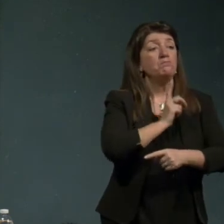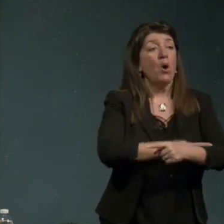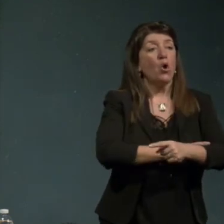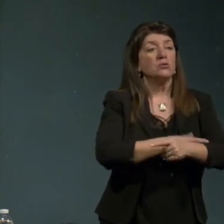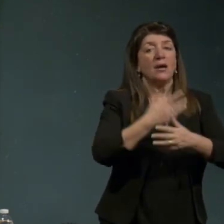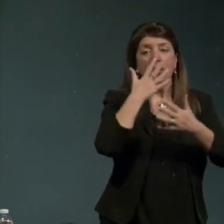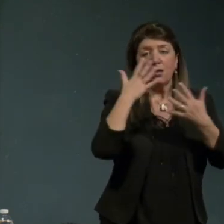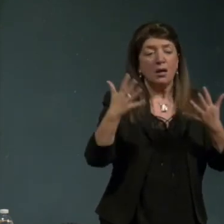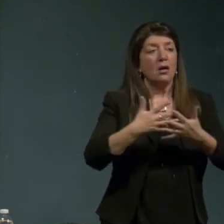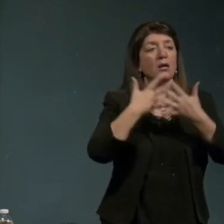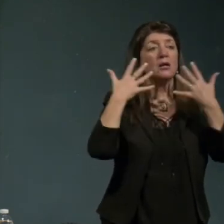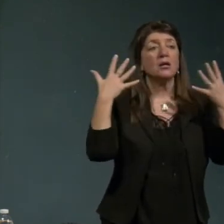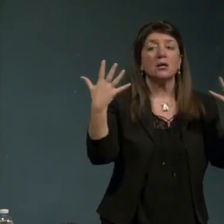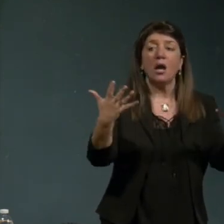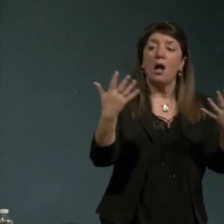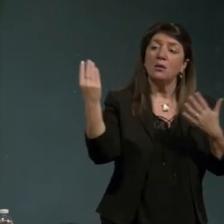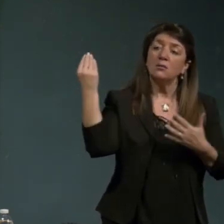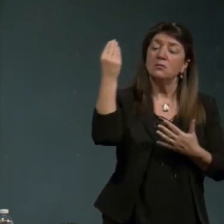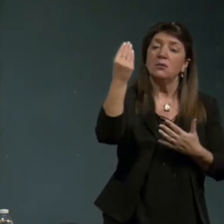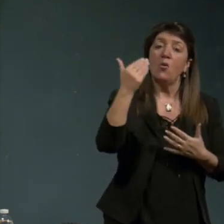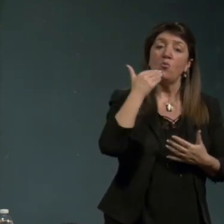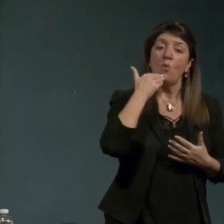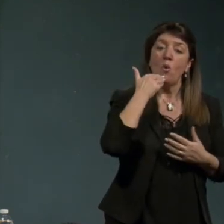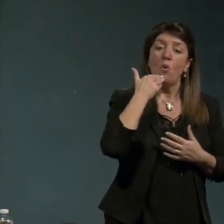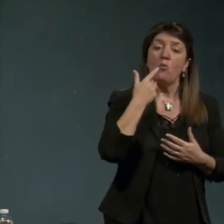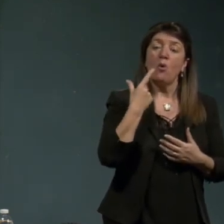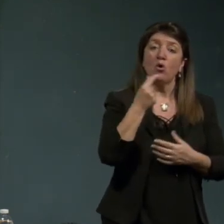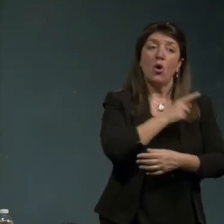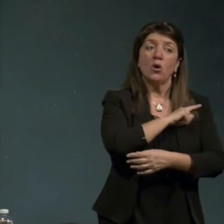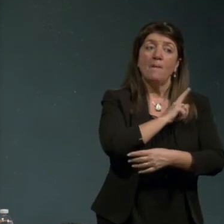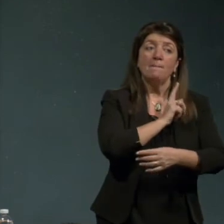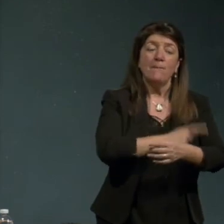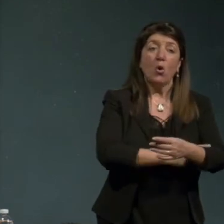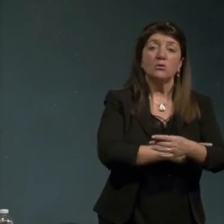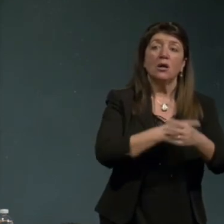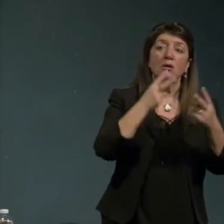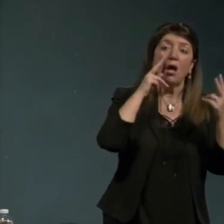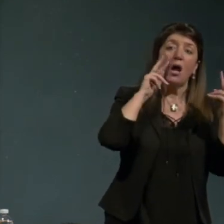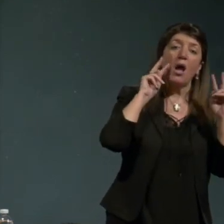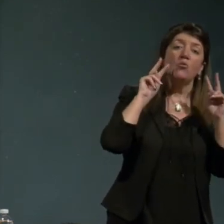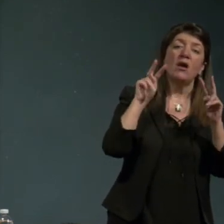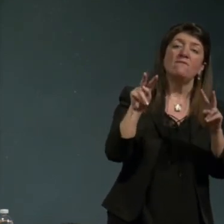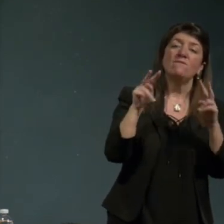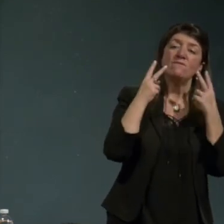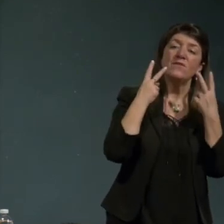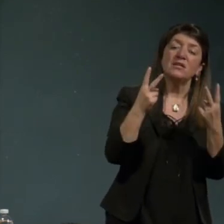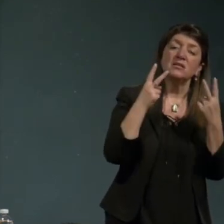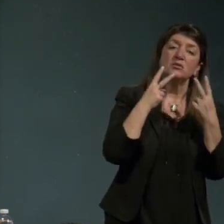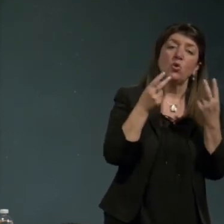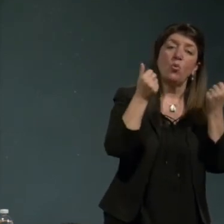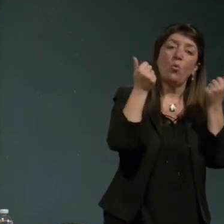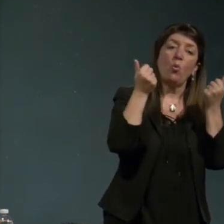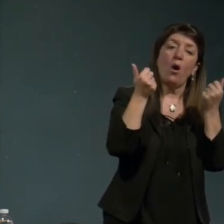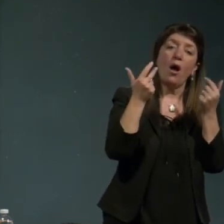questa idea dell'uomo augmentato ma è sempre una visione quantitativa del migliore